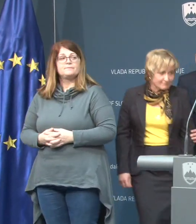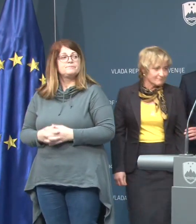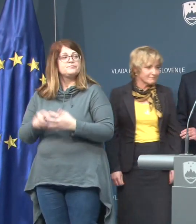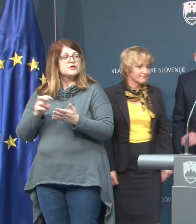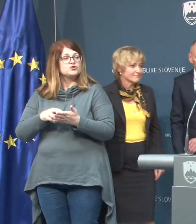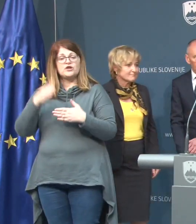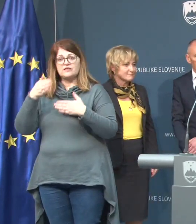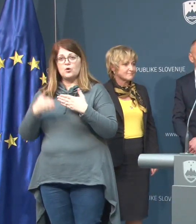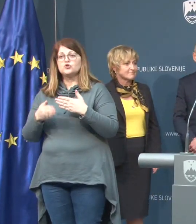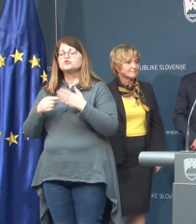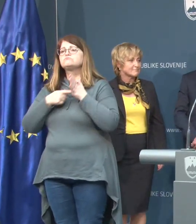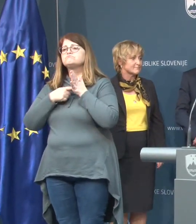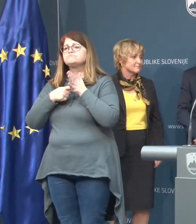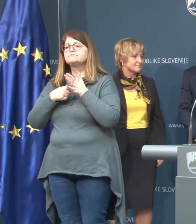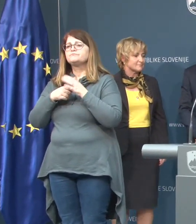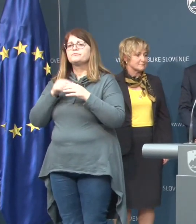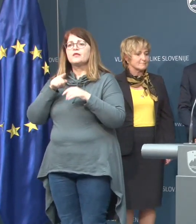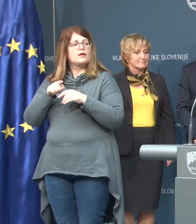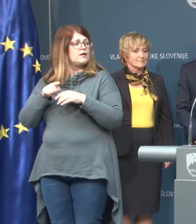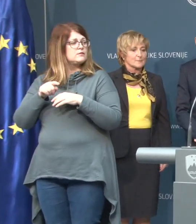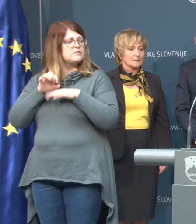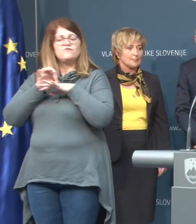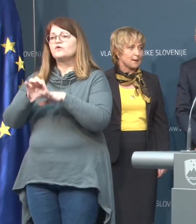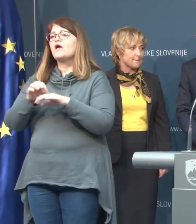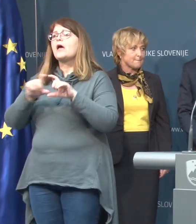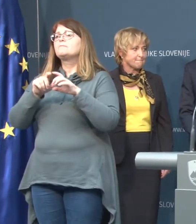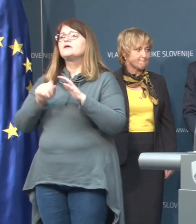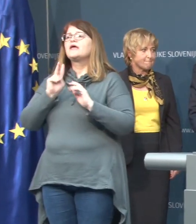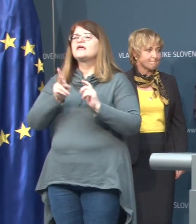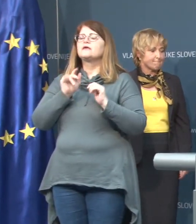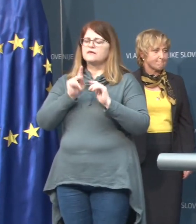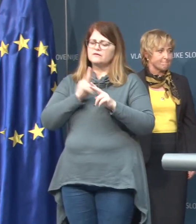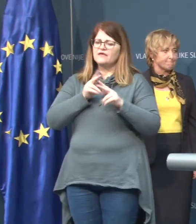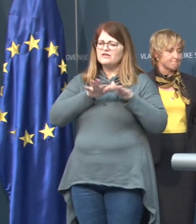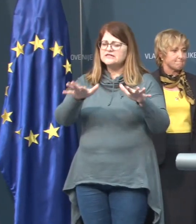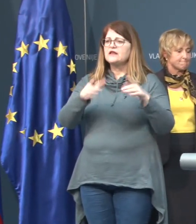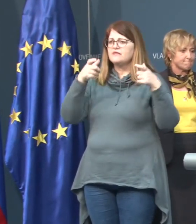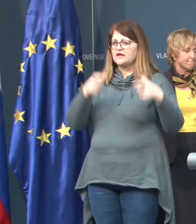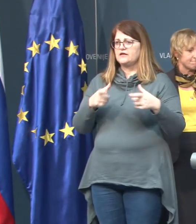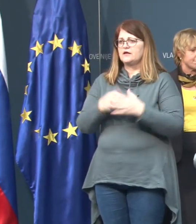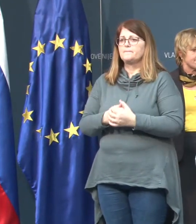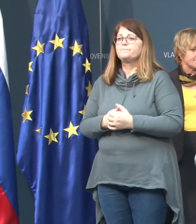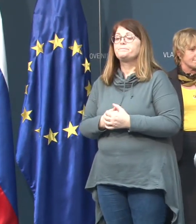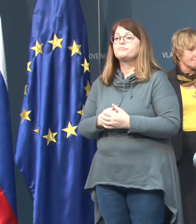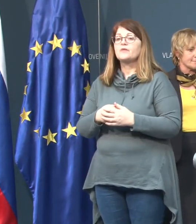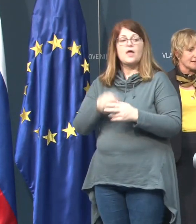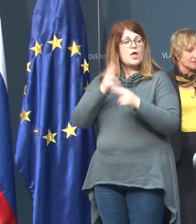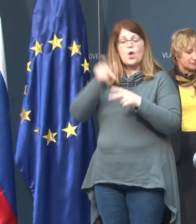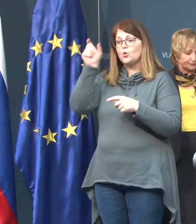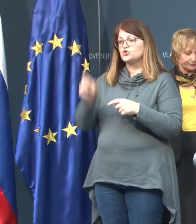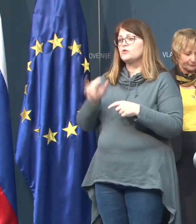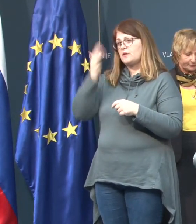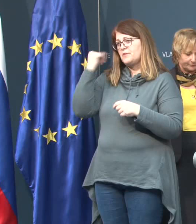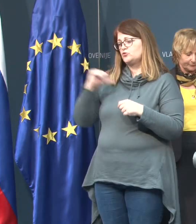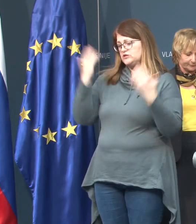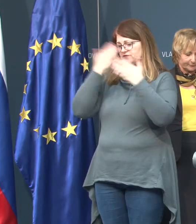nazadnje predstovnice infekcijskih klinike, dr. Tatjana Lekov-Gupar, izvorite. Okužena vseba je bila